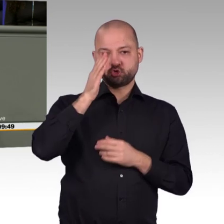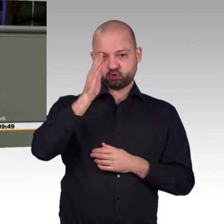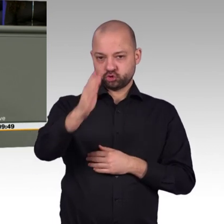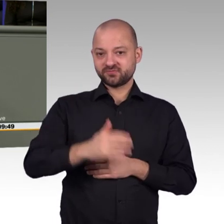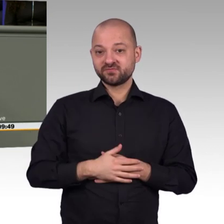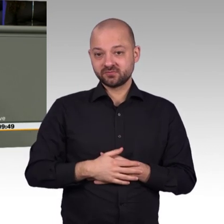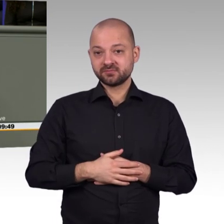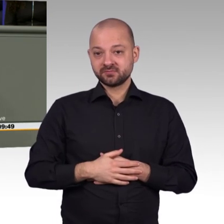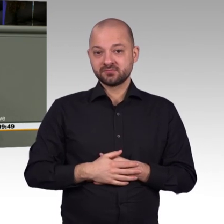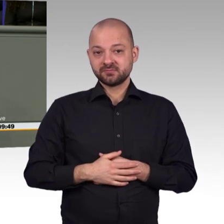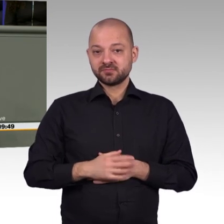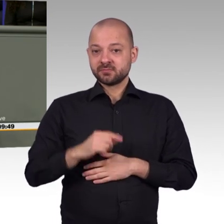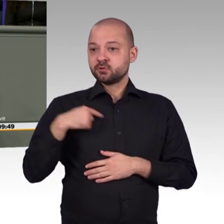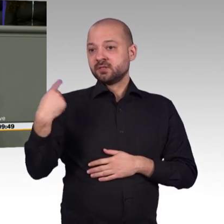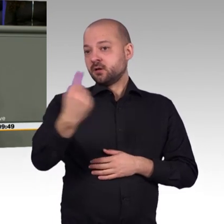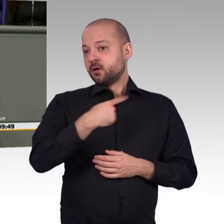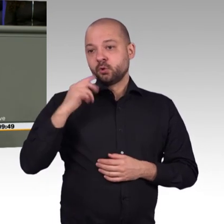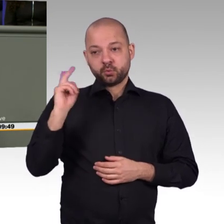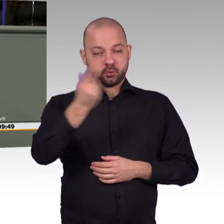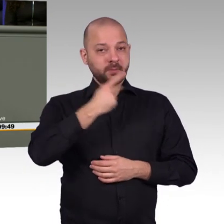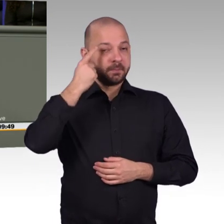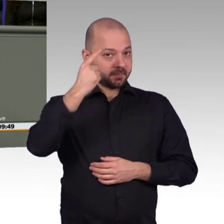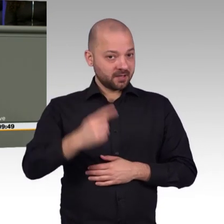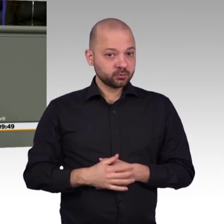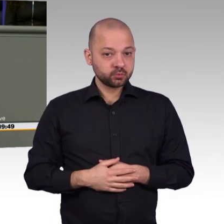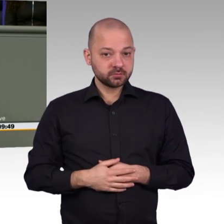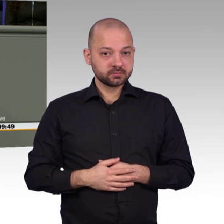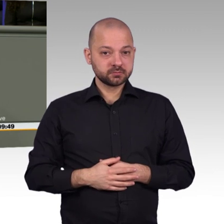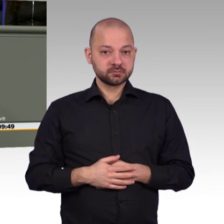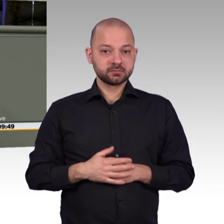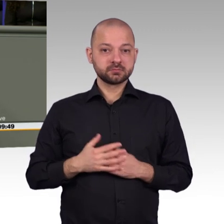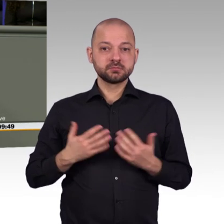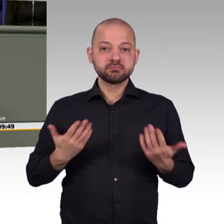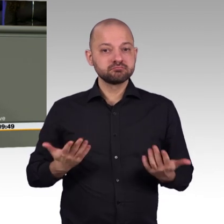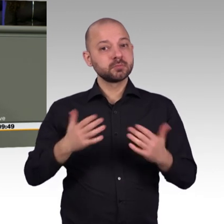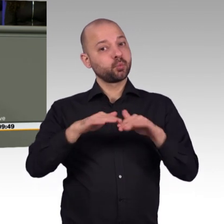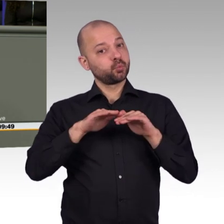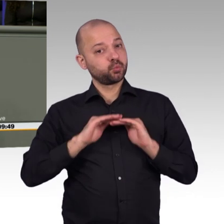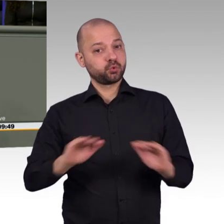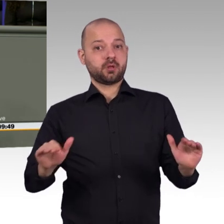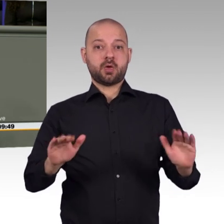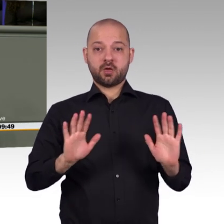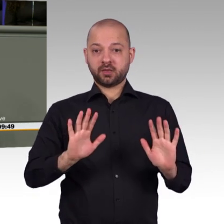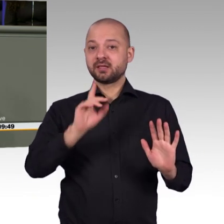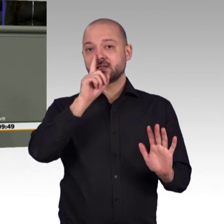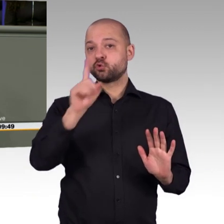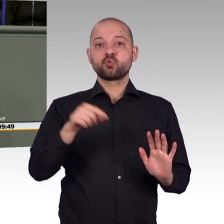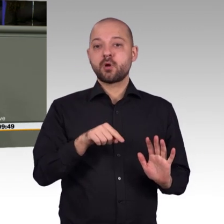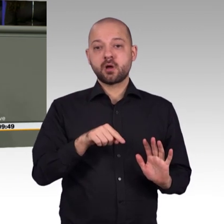werden. Und deswegen ist es ja, es ist ein Kraftakt, so eine Strategie mit allen Ministerien zu entwickeln. Aber das ist auch keine